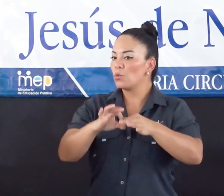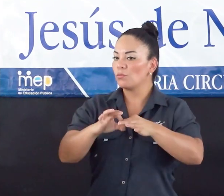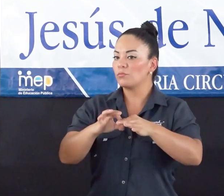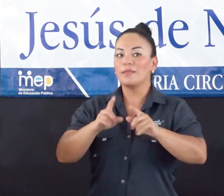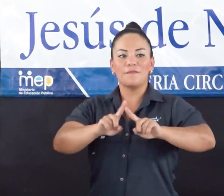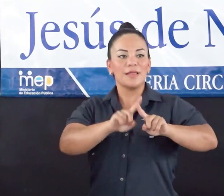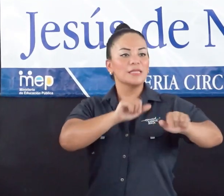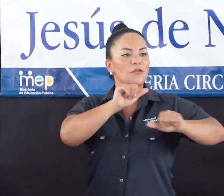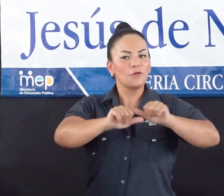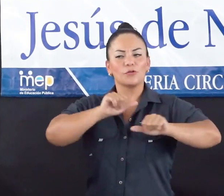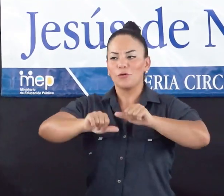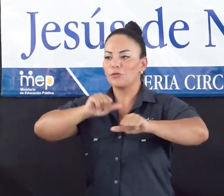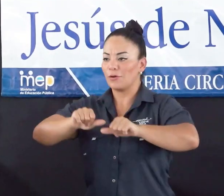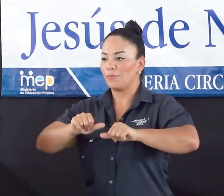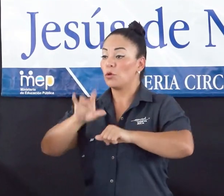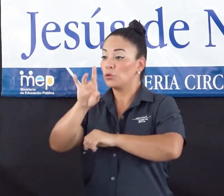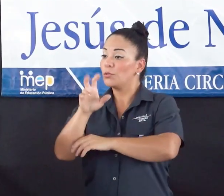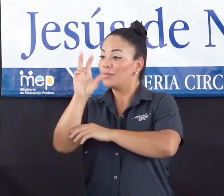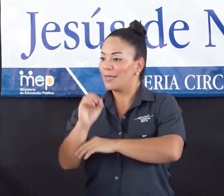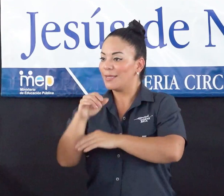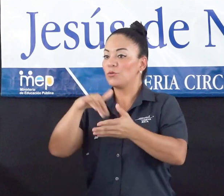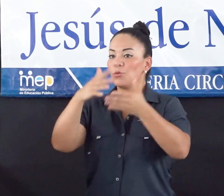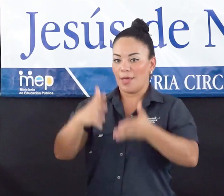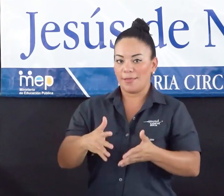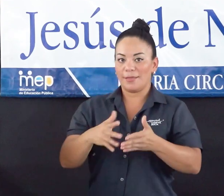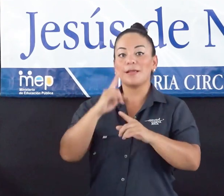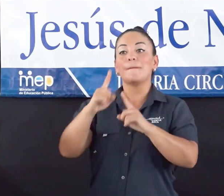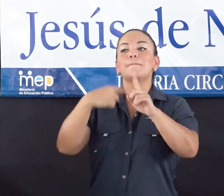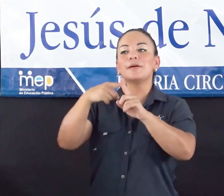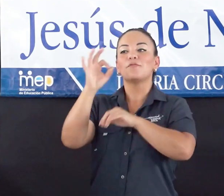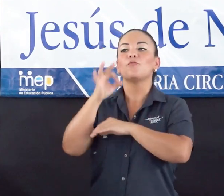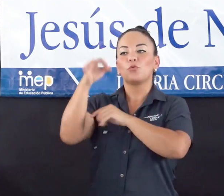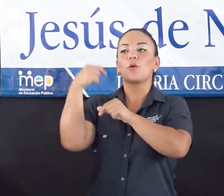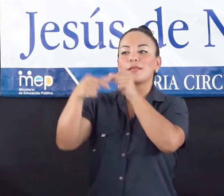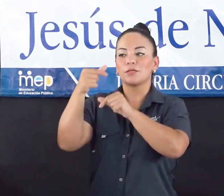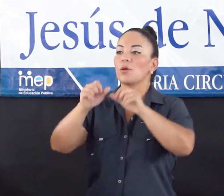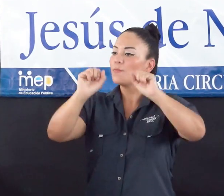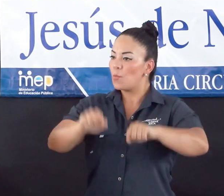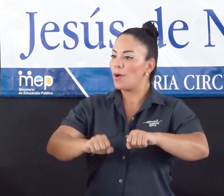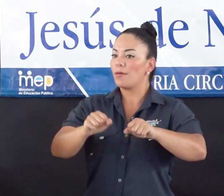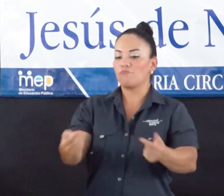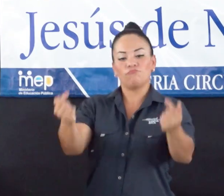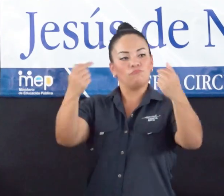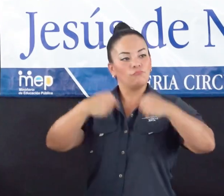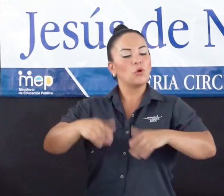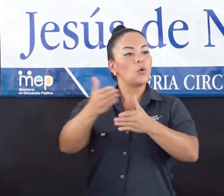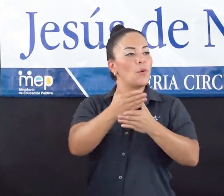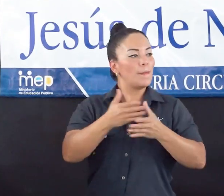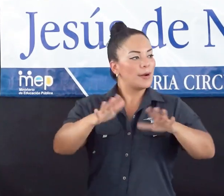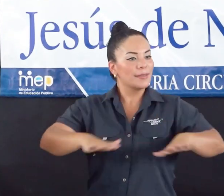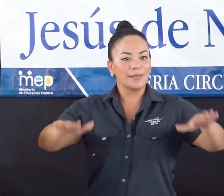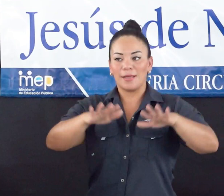esfuerzos para que 830 estudiantes de lo que hay ahorita más las futuras generaciones puedan compartir en condiciones